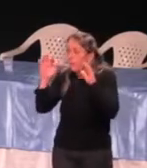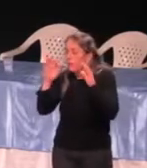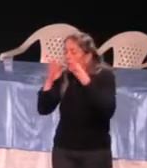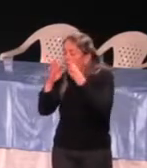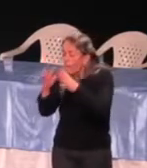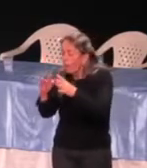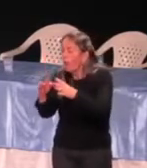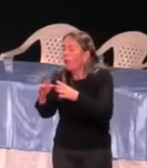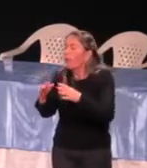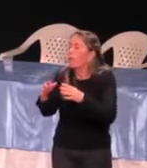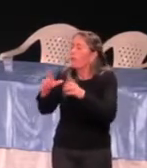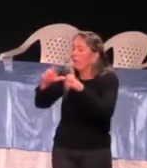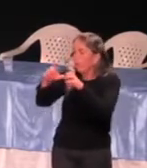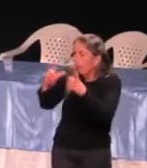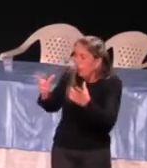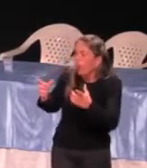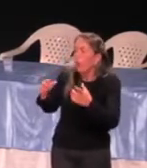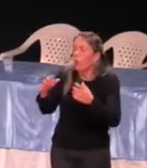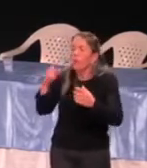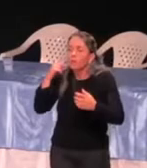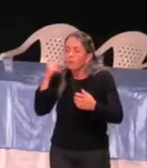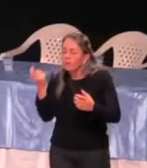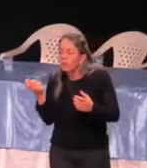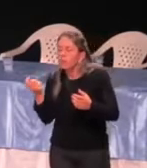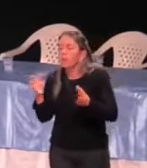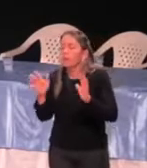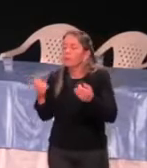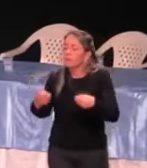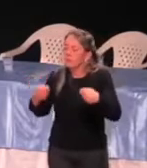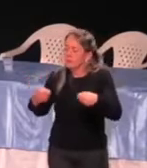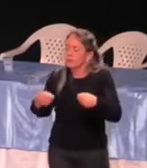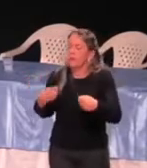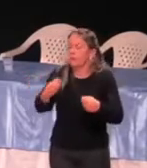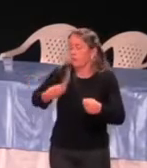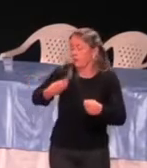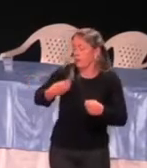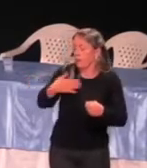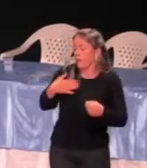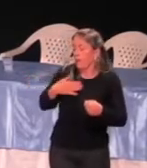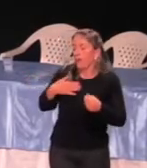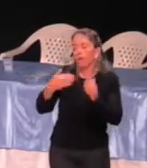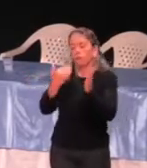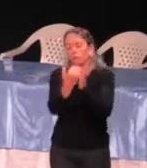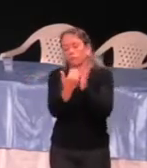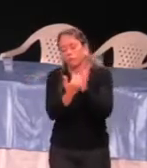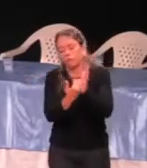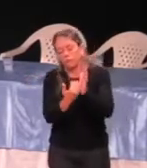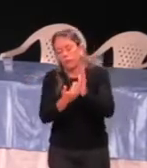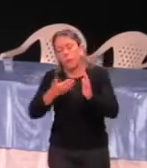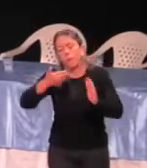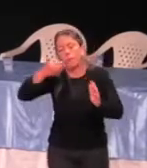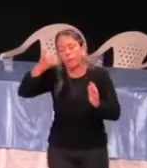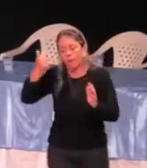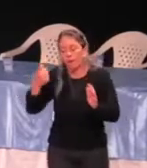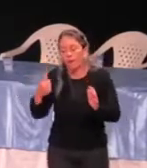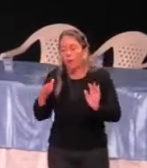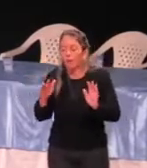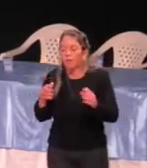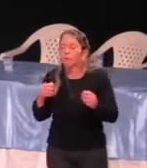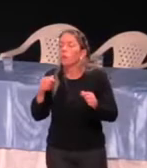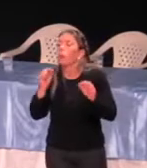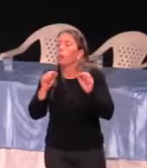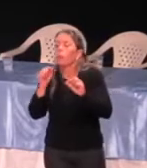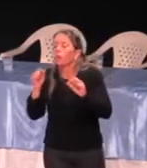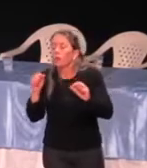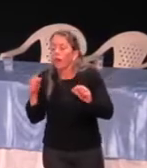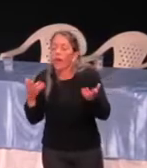Então, você tem que fazer um planejamento para a tua vida. O eu tenho que melhorar? Ah, eu tenho que melhorar minha saúde emocional, Fábio, porque está difícil. Ah, eu tenho que